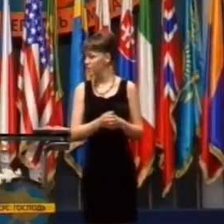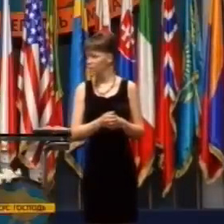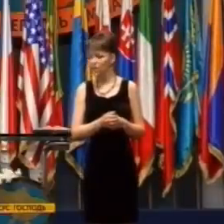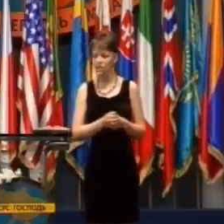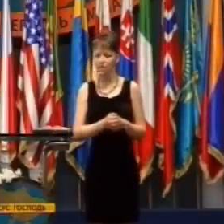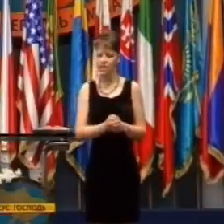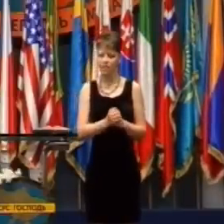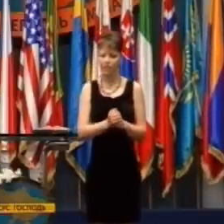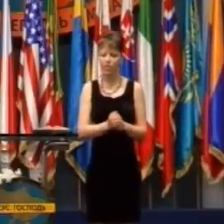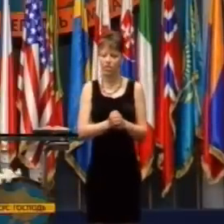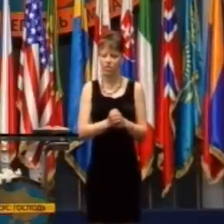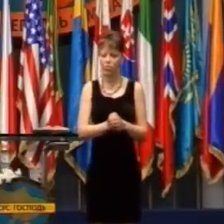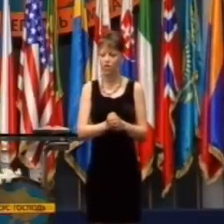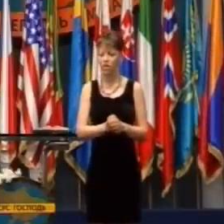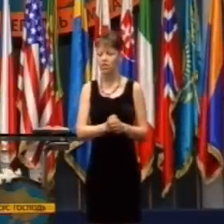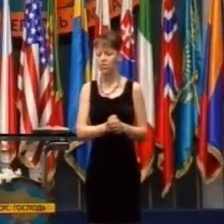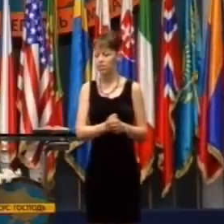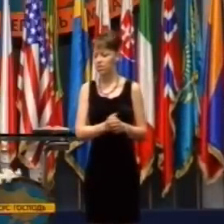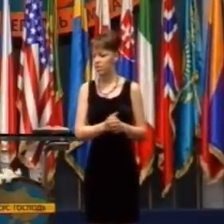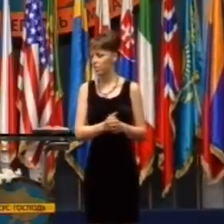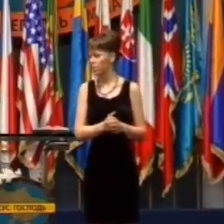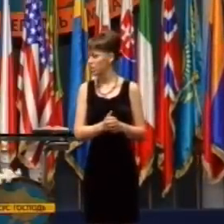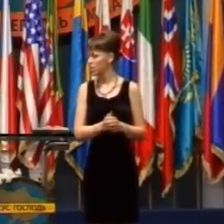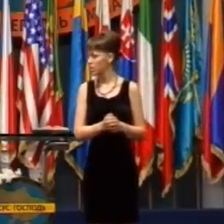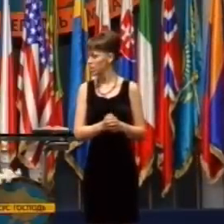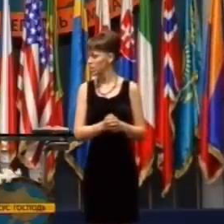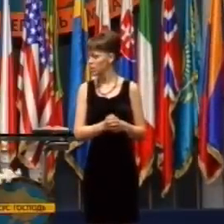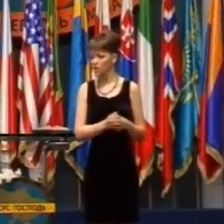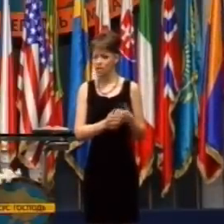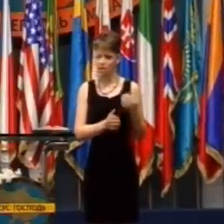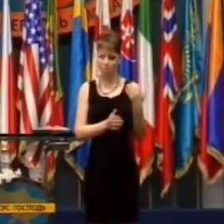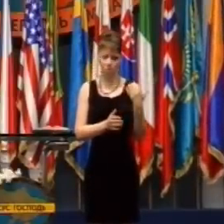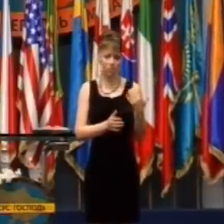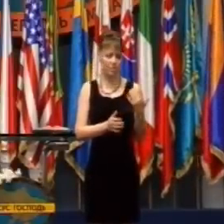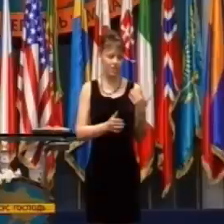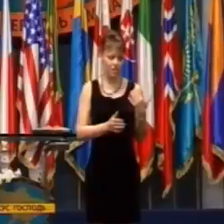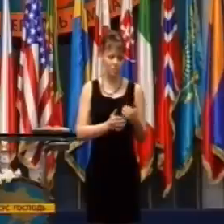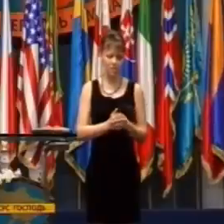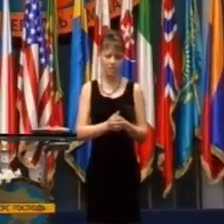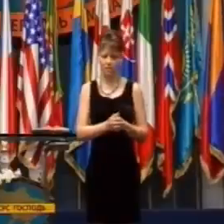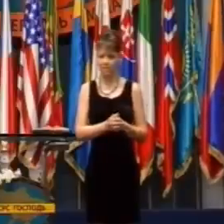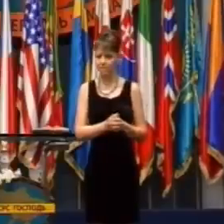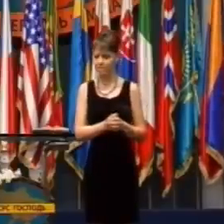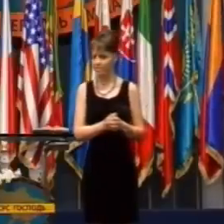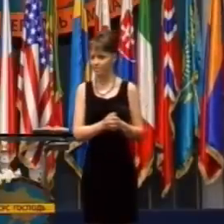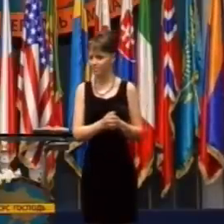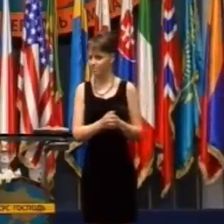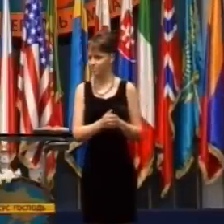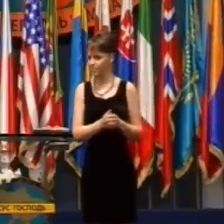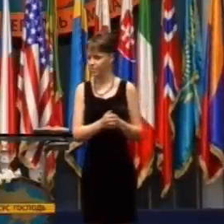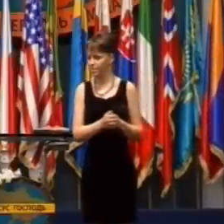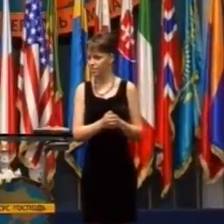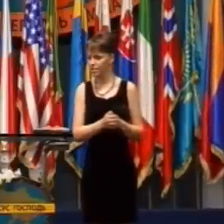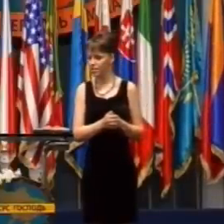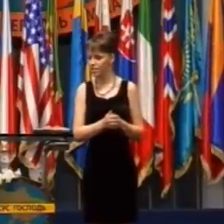a okolo tretej ráno som mal telefón z nemocnice.